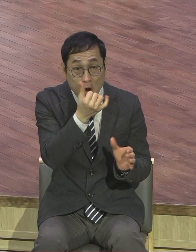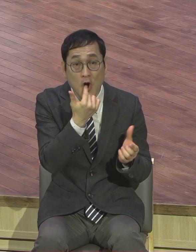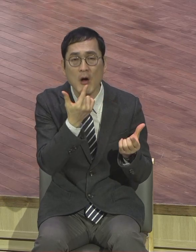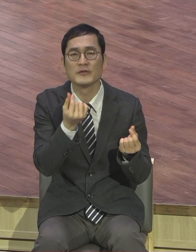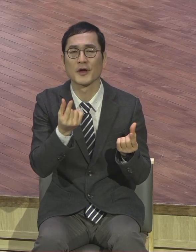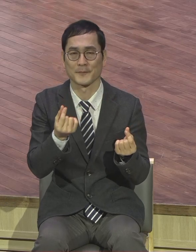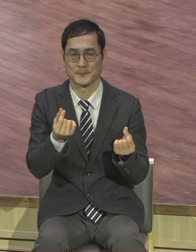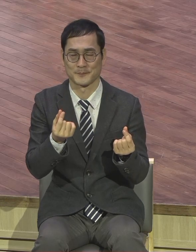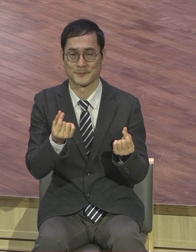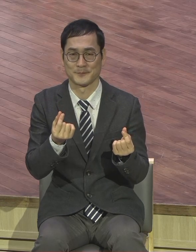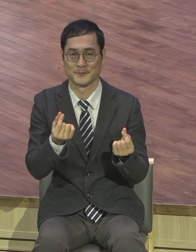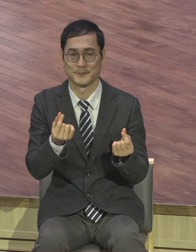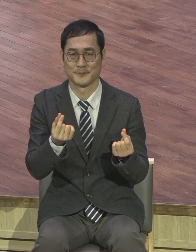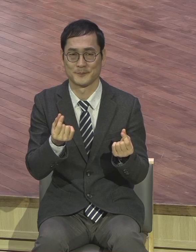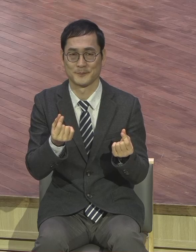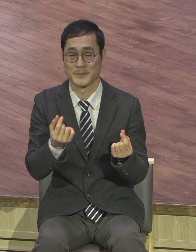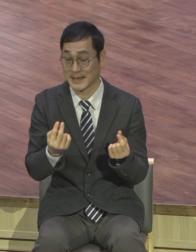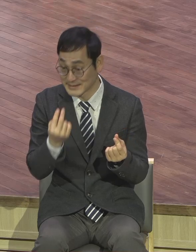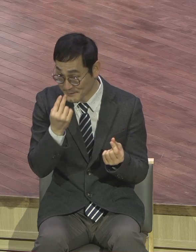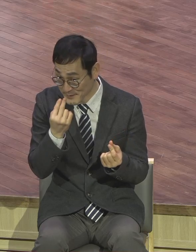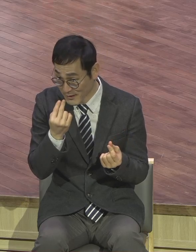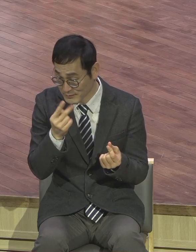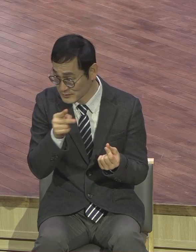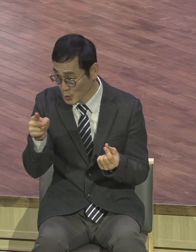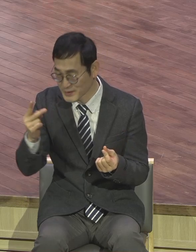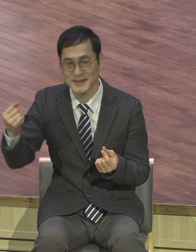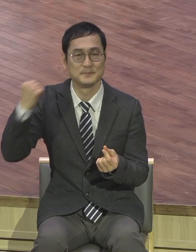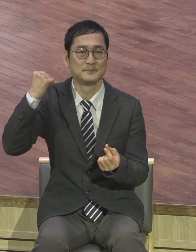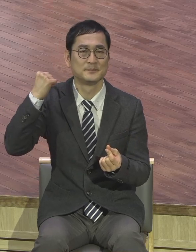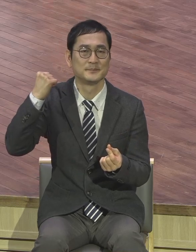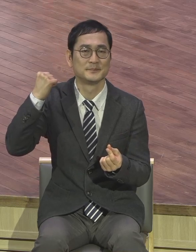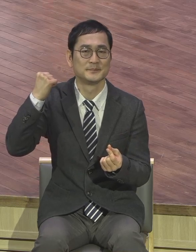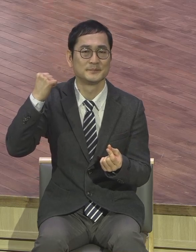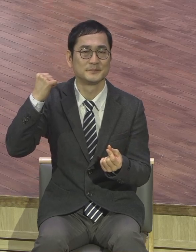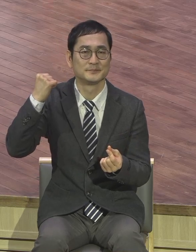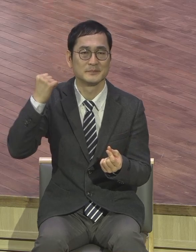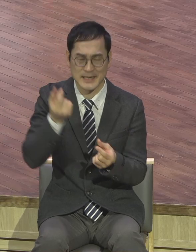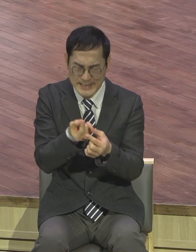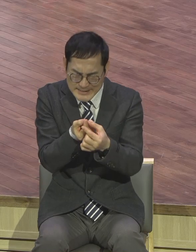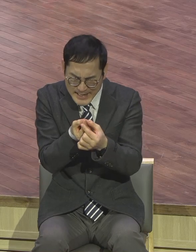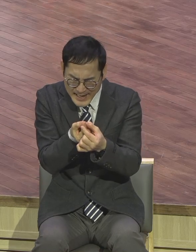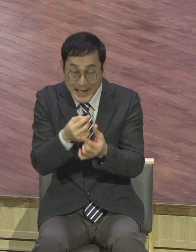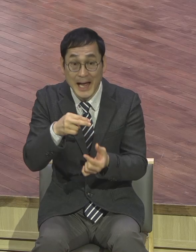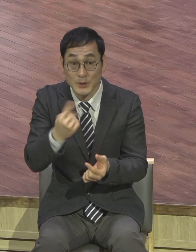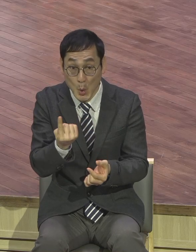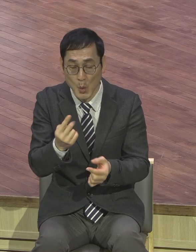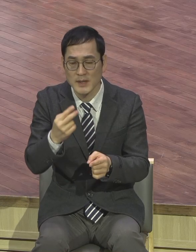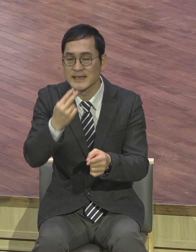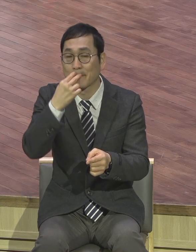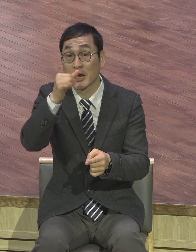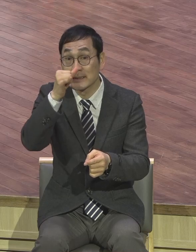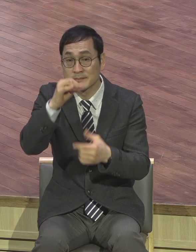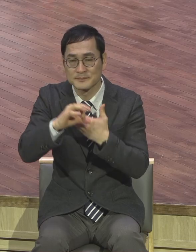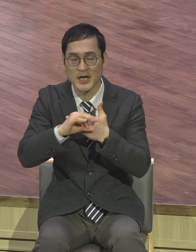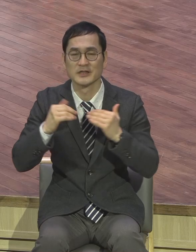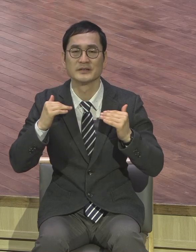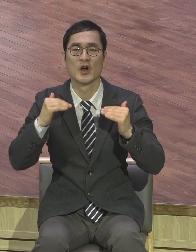생명은 힘이 있어요. 아주 작은 것이라도 생명이 있으면 자라게 되겠어요. 여러분이